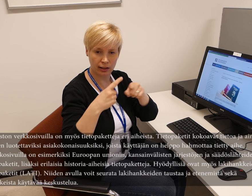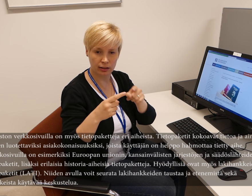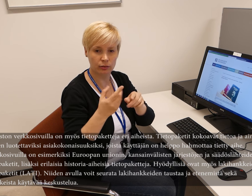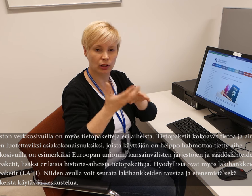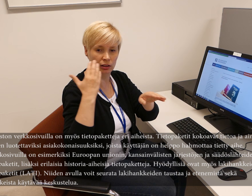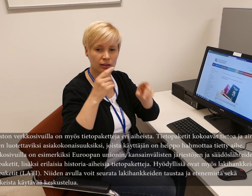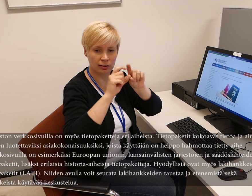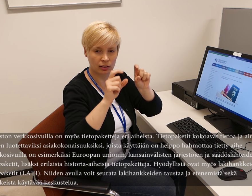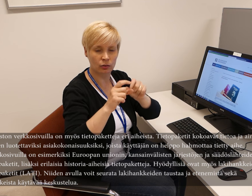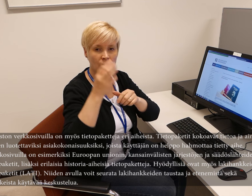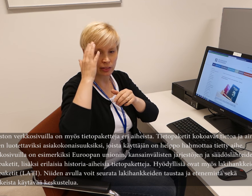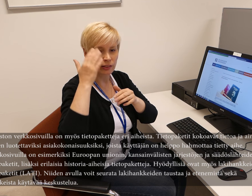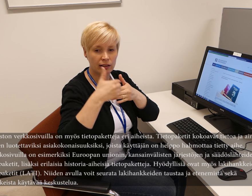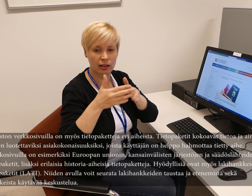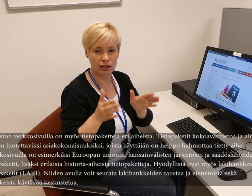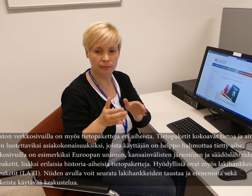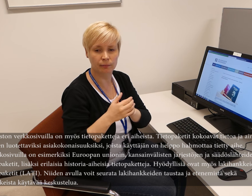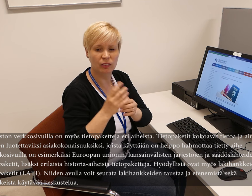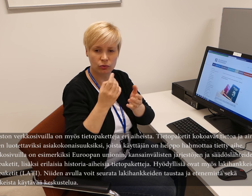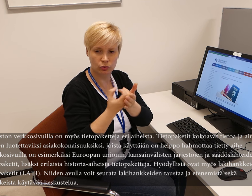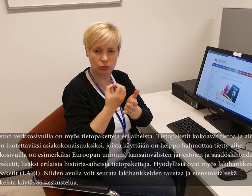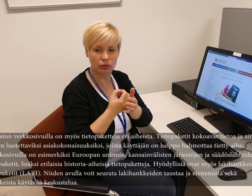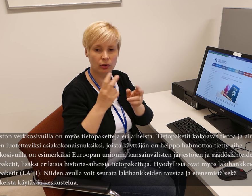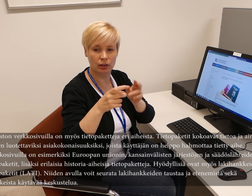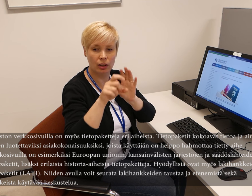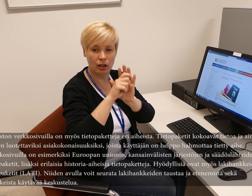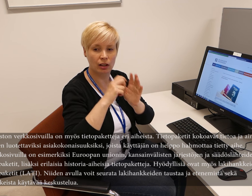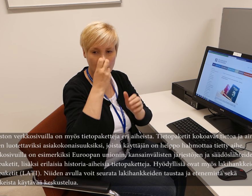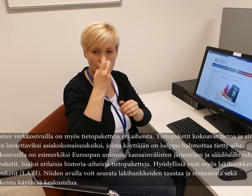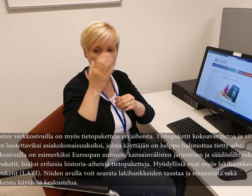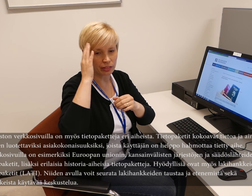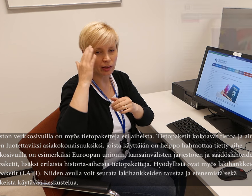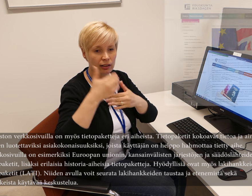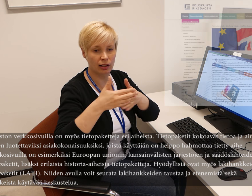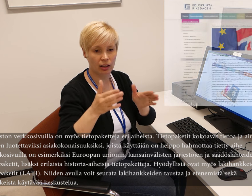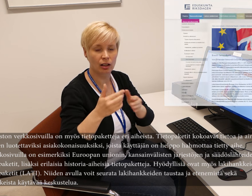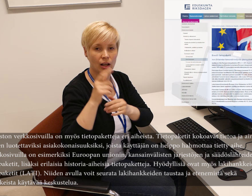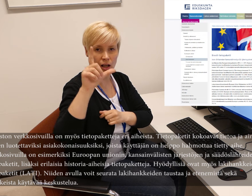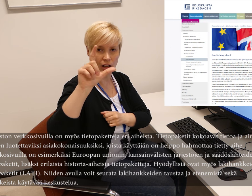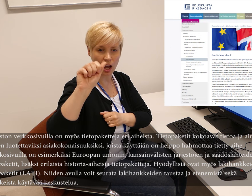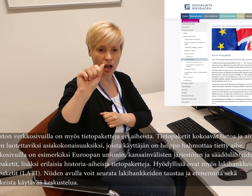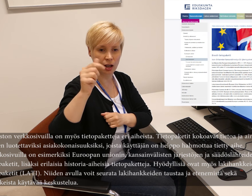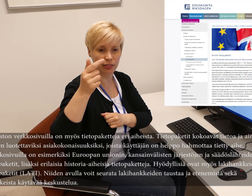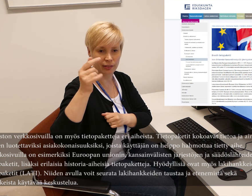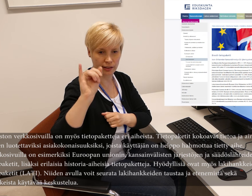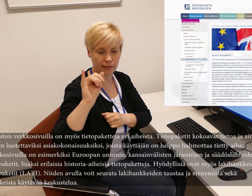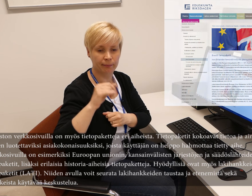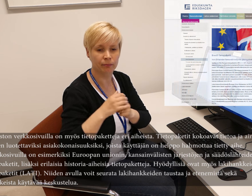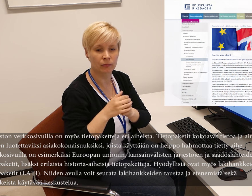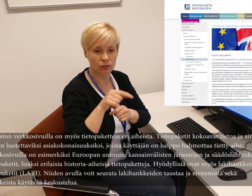Lisäksi erilaisia historia-aiheisia tietopaketteja. Hyödyllisiä ovat myös lakihankkeiden